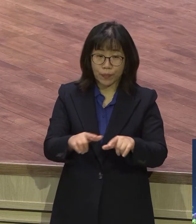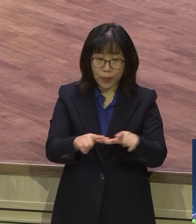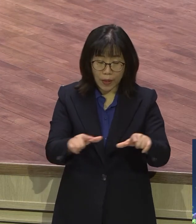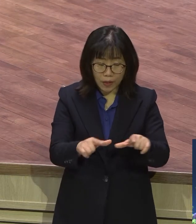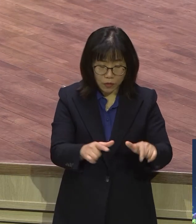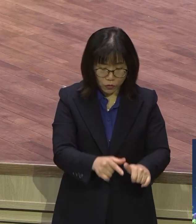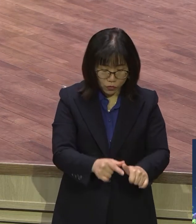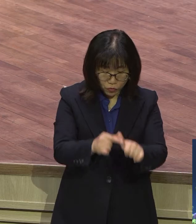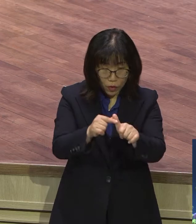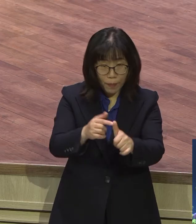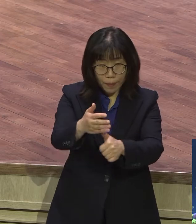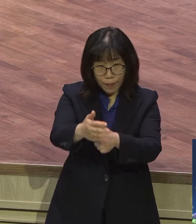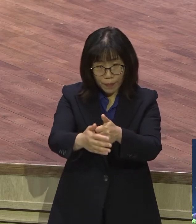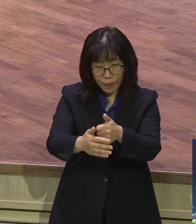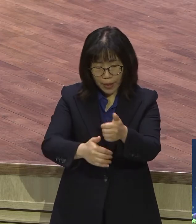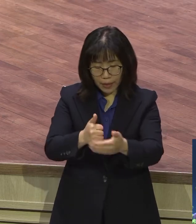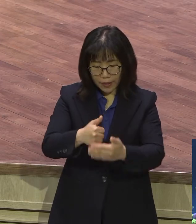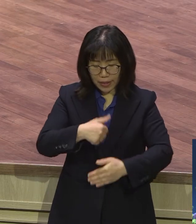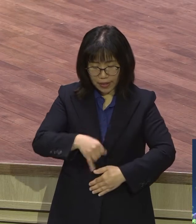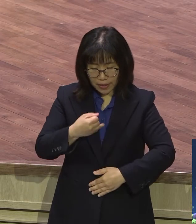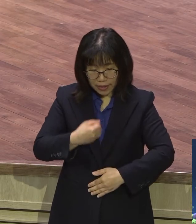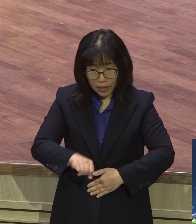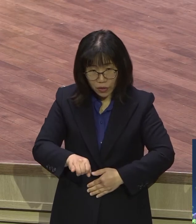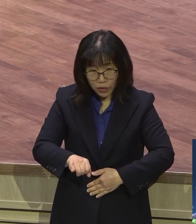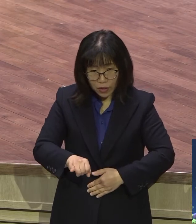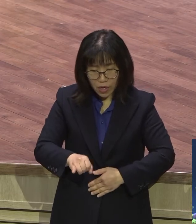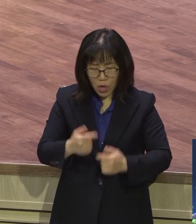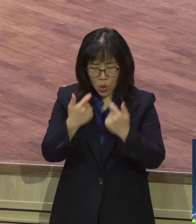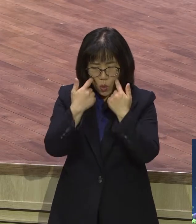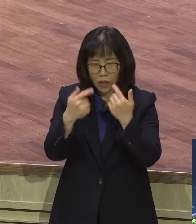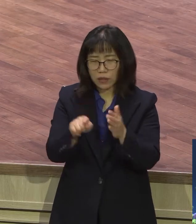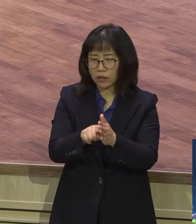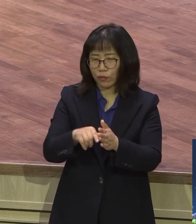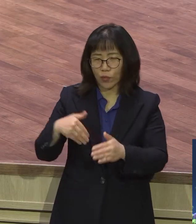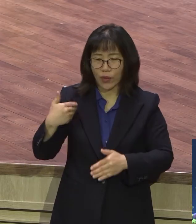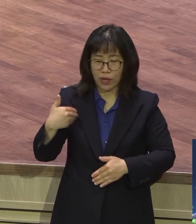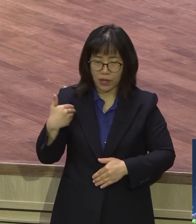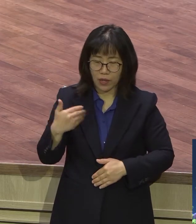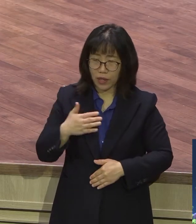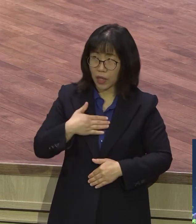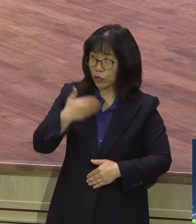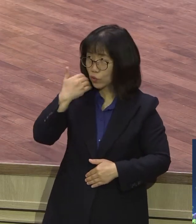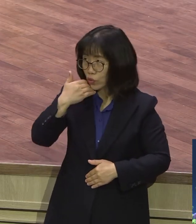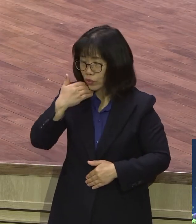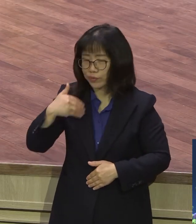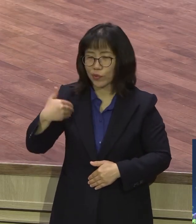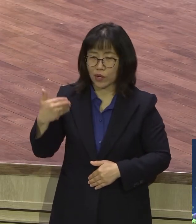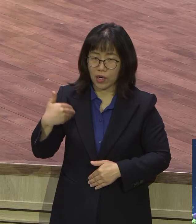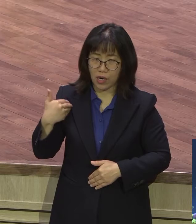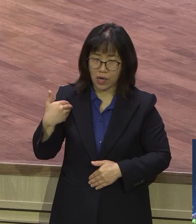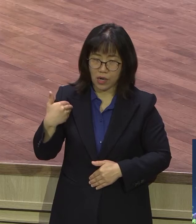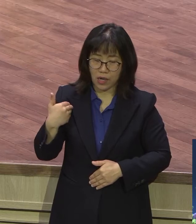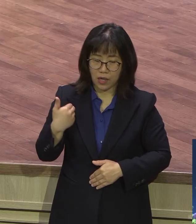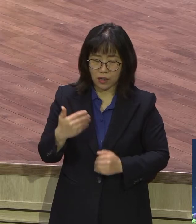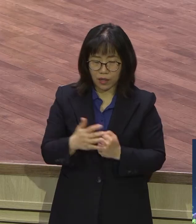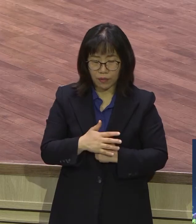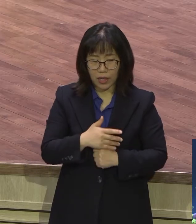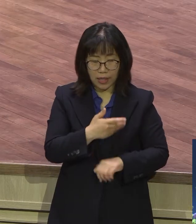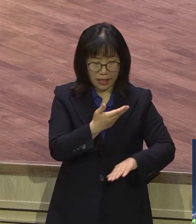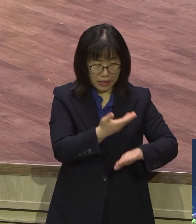자녀들이에요 가장 큰 문제가 자기가 누군지 몰라요 이 비교시 열등의식 속에 일본